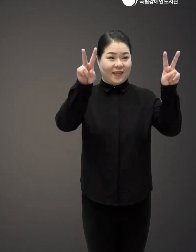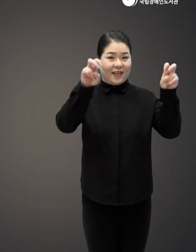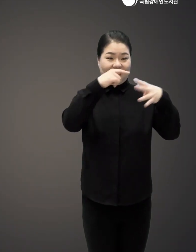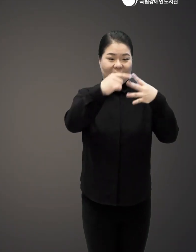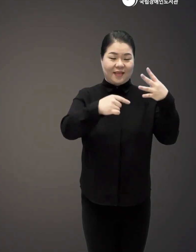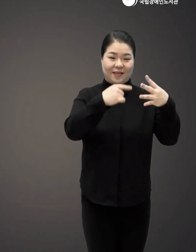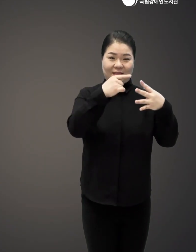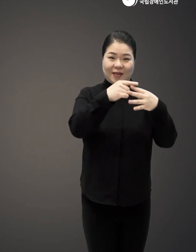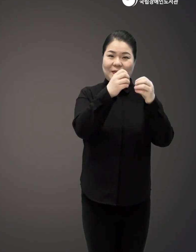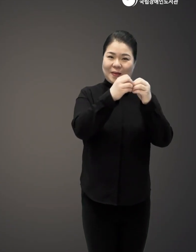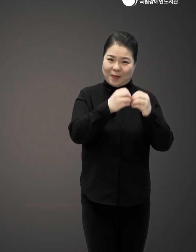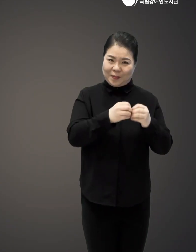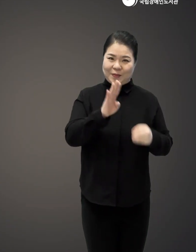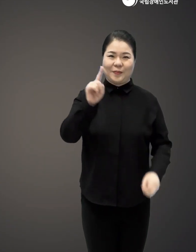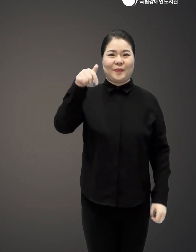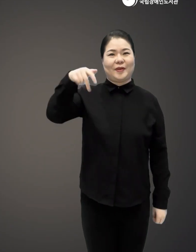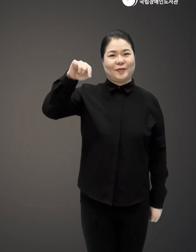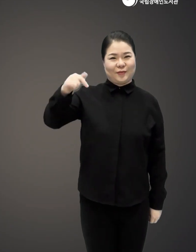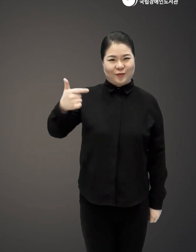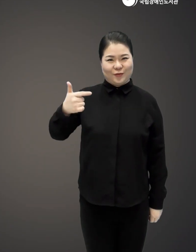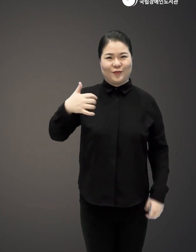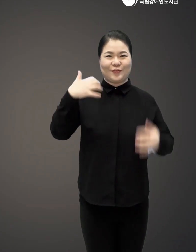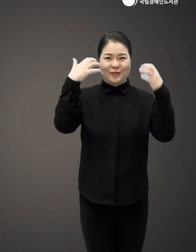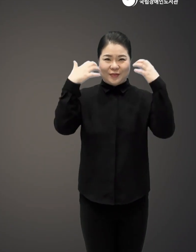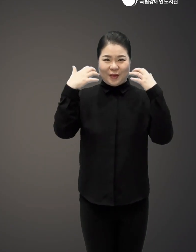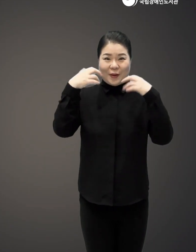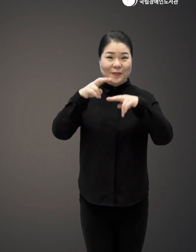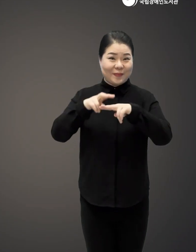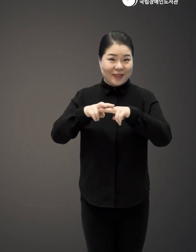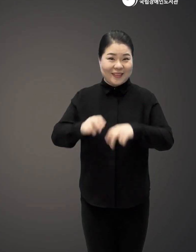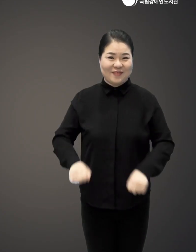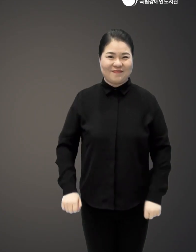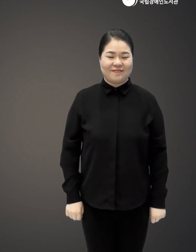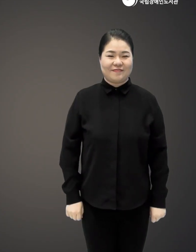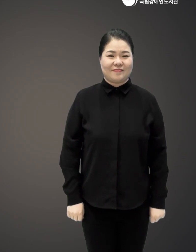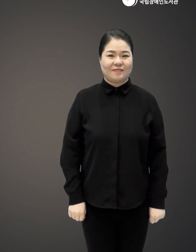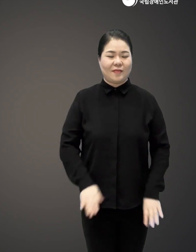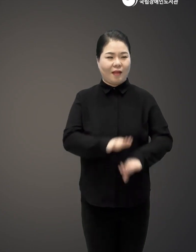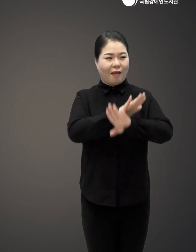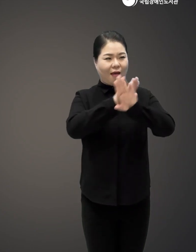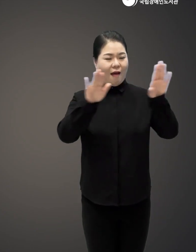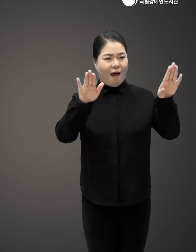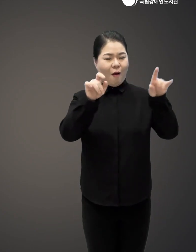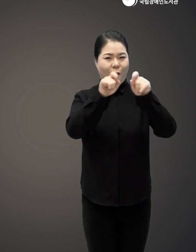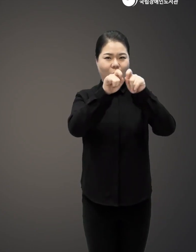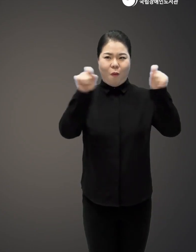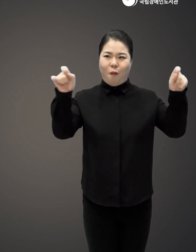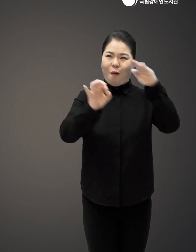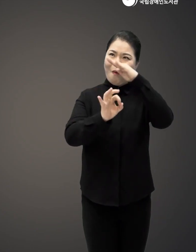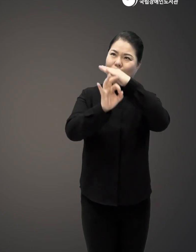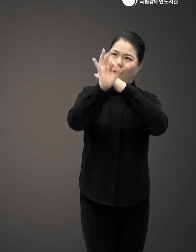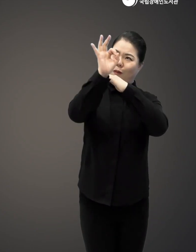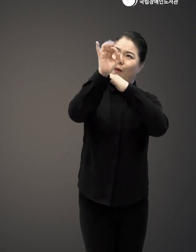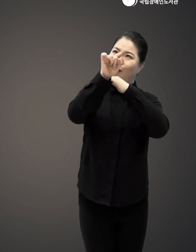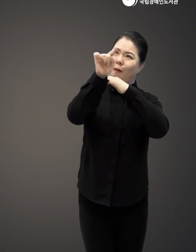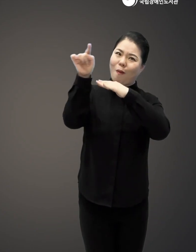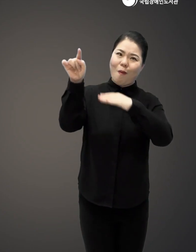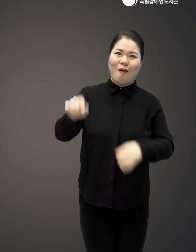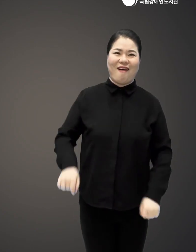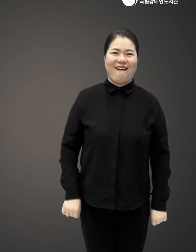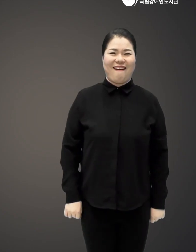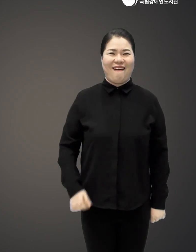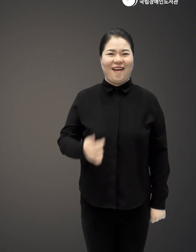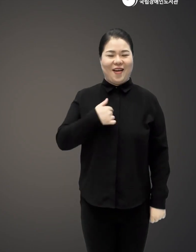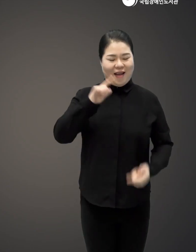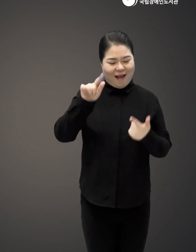계절산문 박준 여름 자리 낮이 분명하게 길어졌습니다 저는